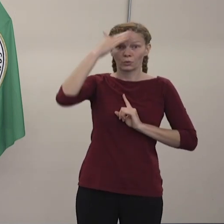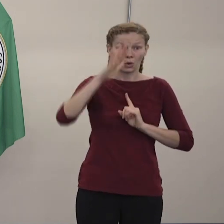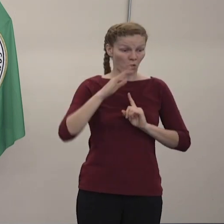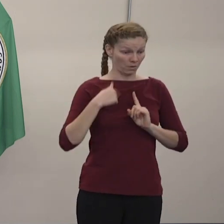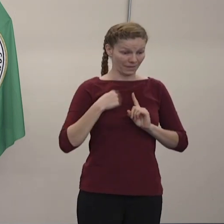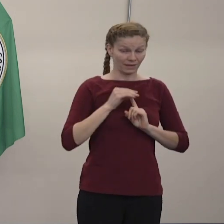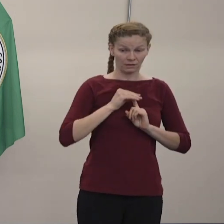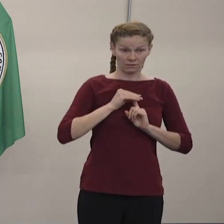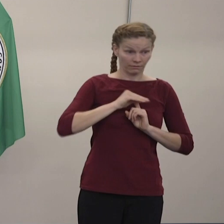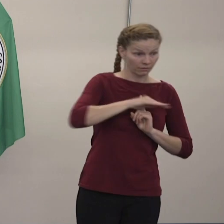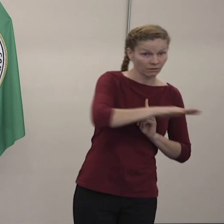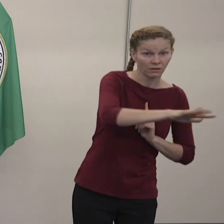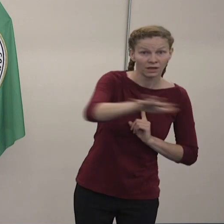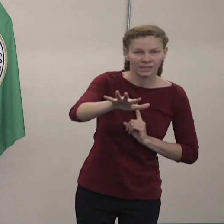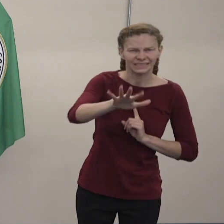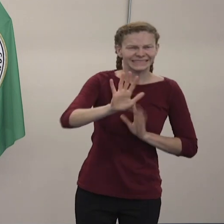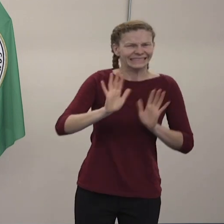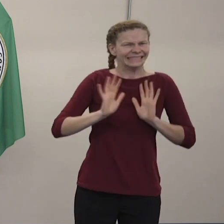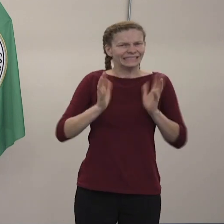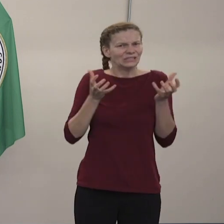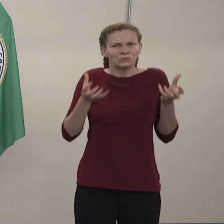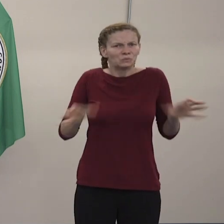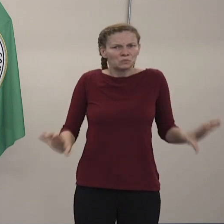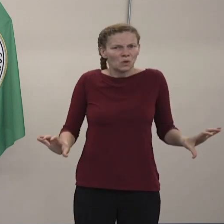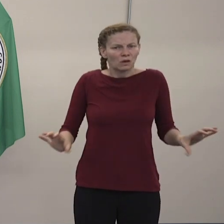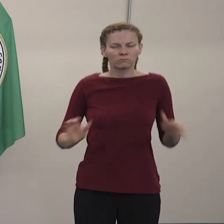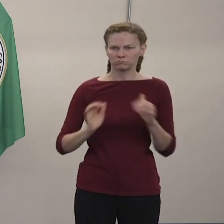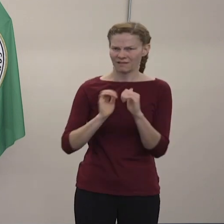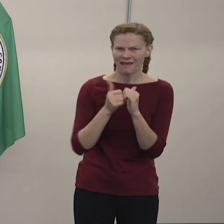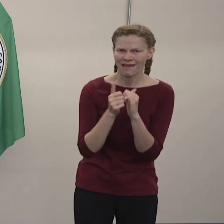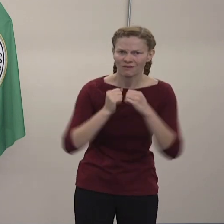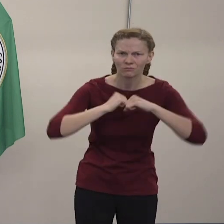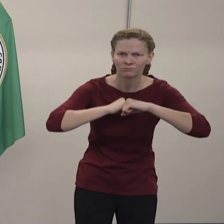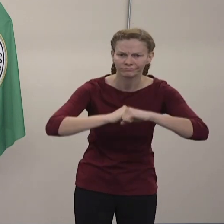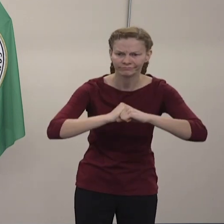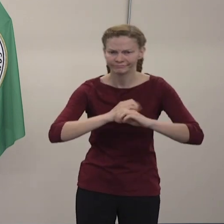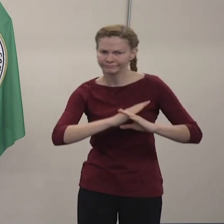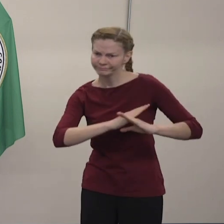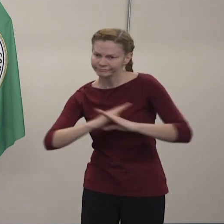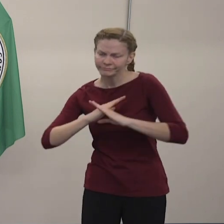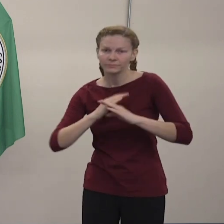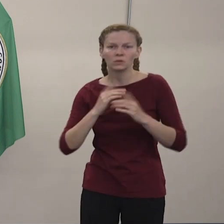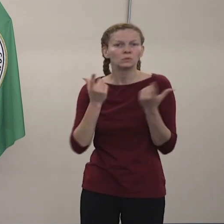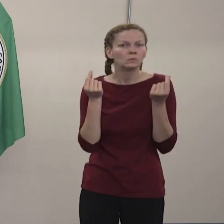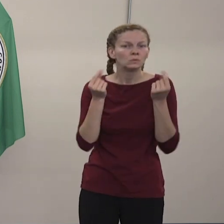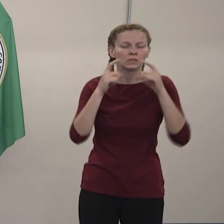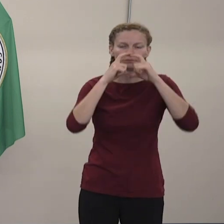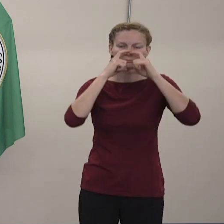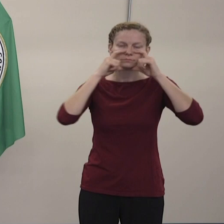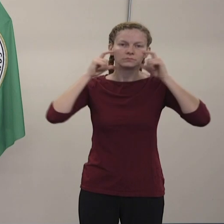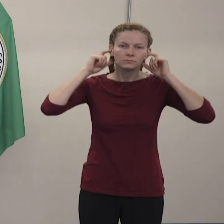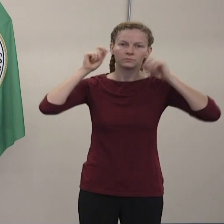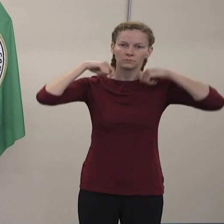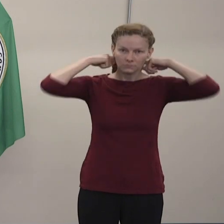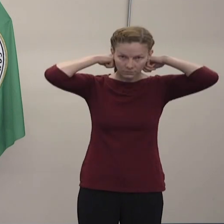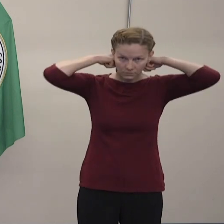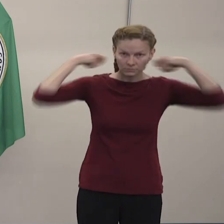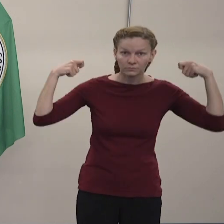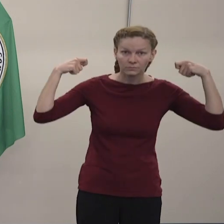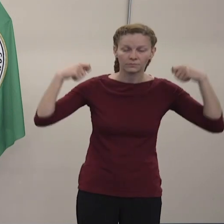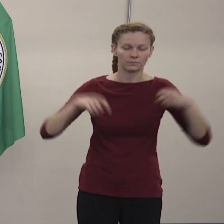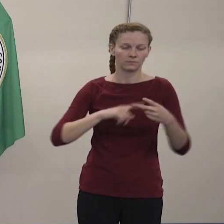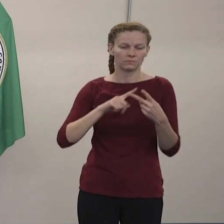parar la propagación del COVID-19. Lleve una mascarilla que le cubra la nariz y la boca, límpiese